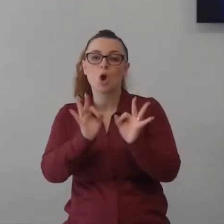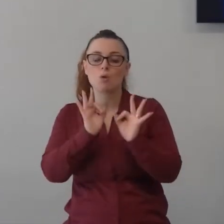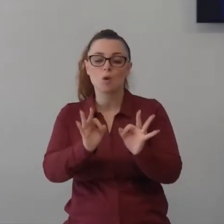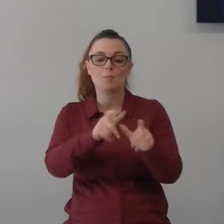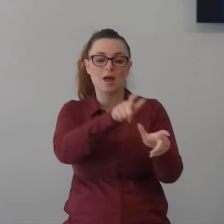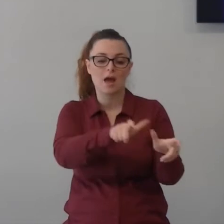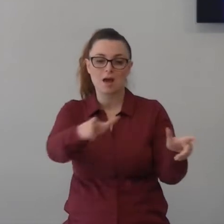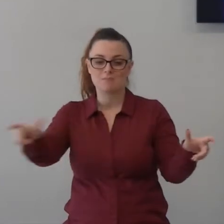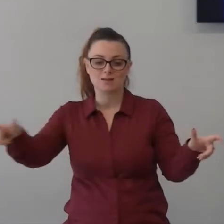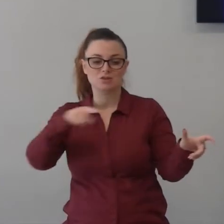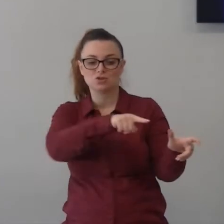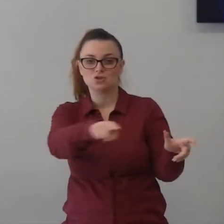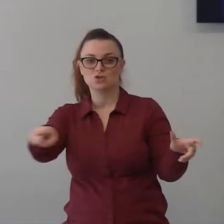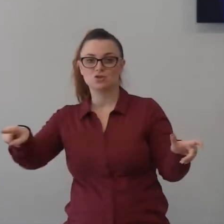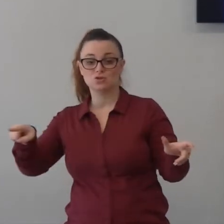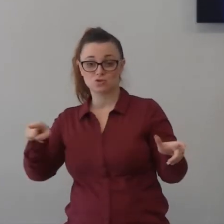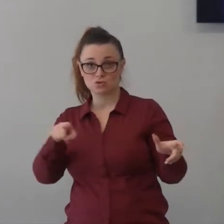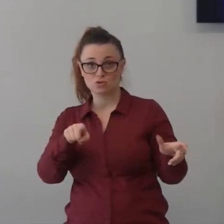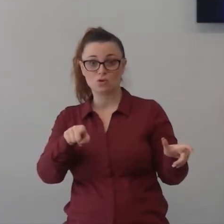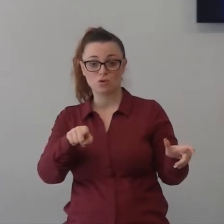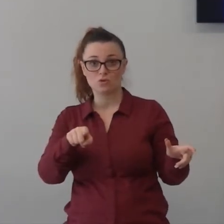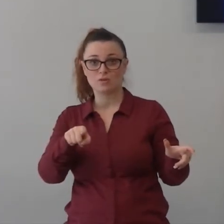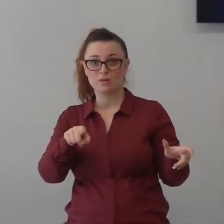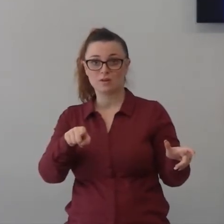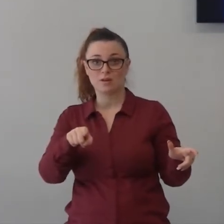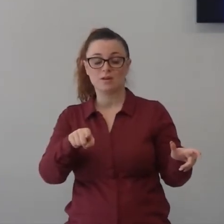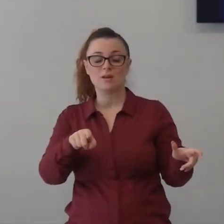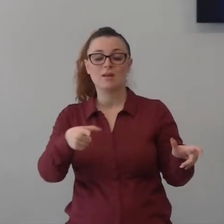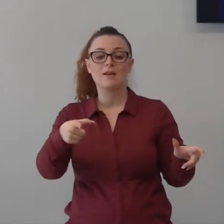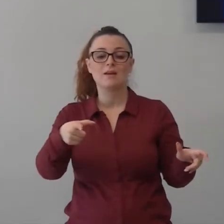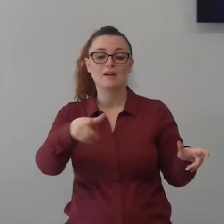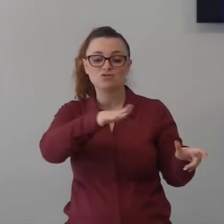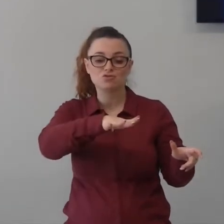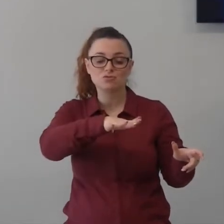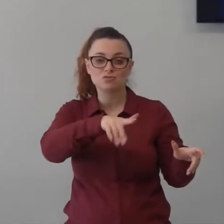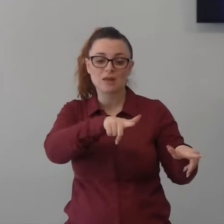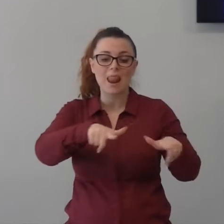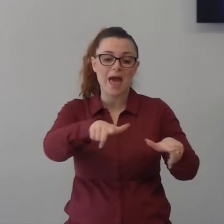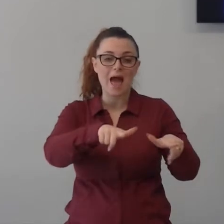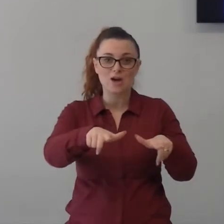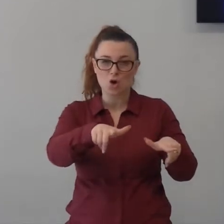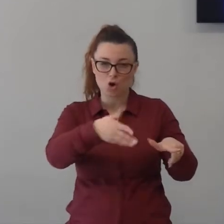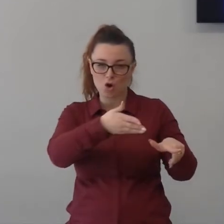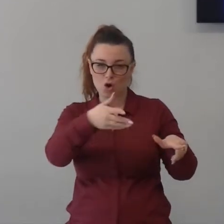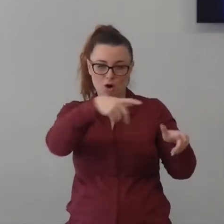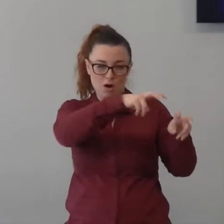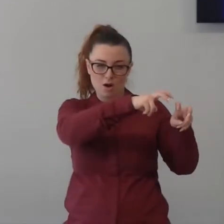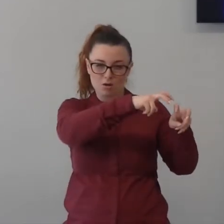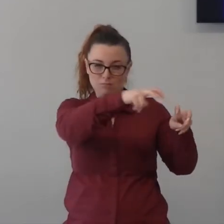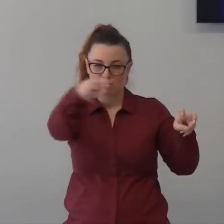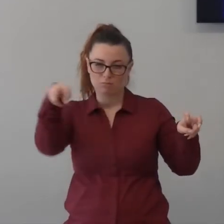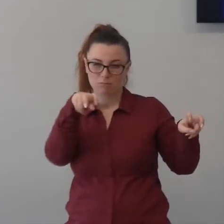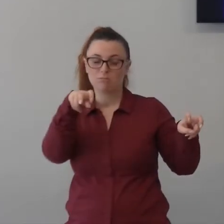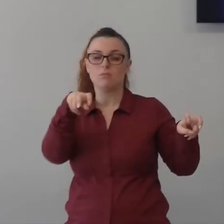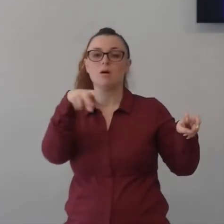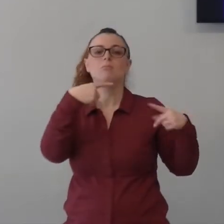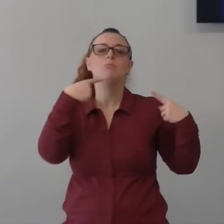persone che erano lì in mezzo al lago sai Gesù può sembrare disinteressato può sembrare